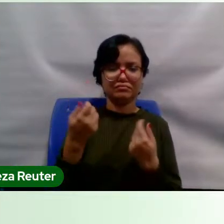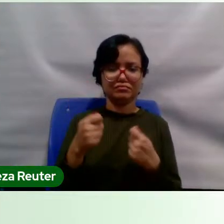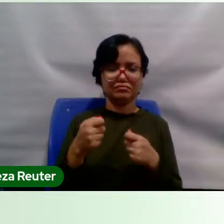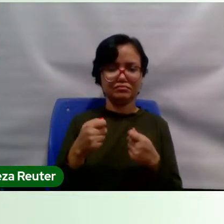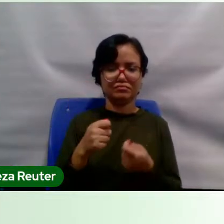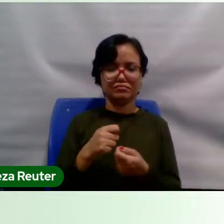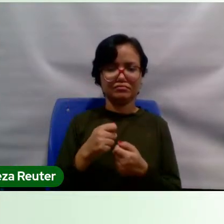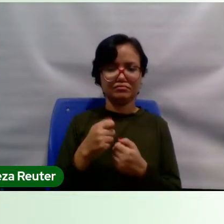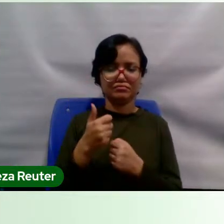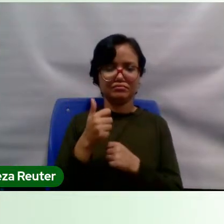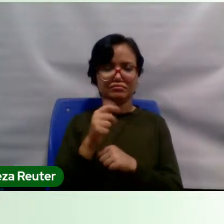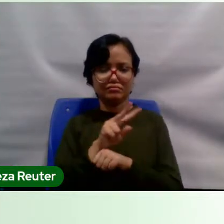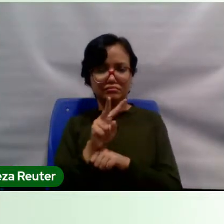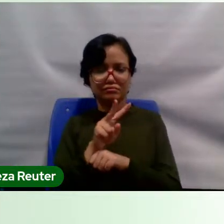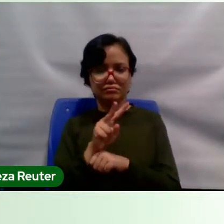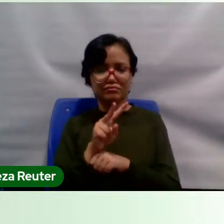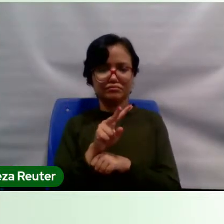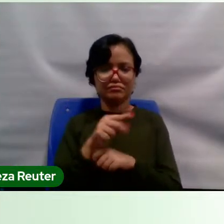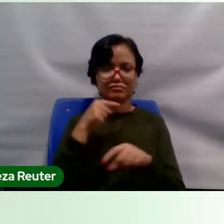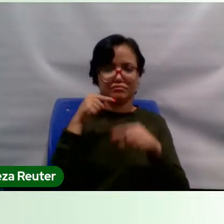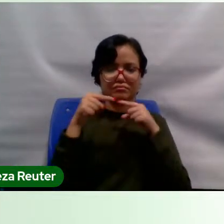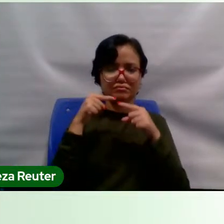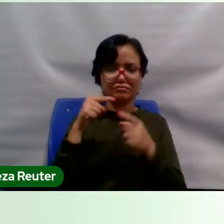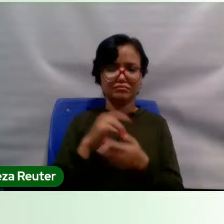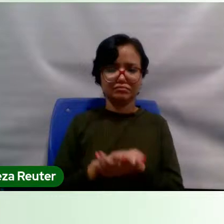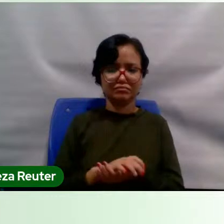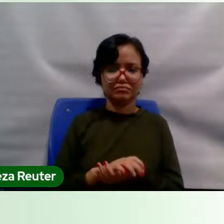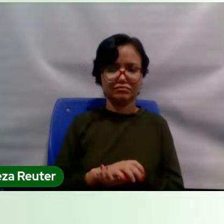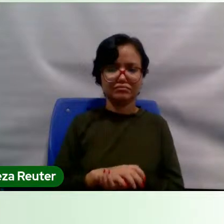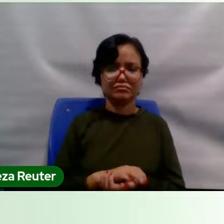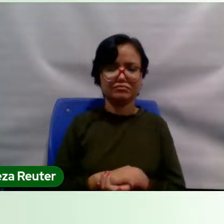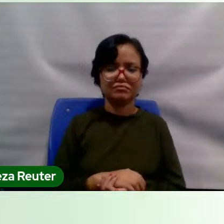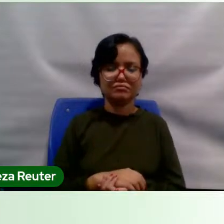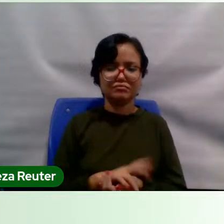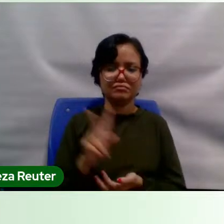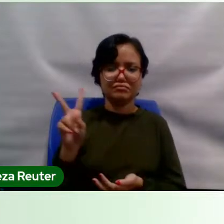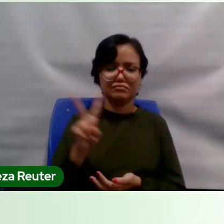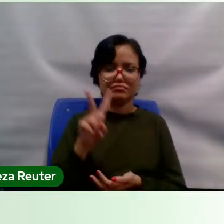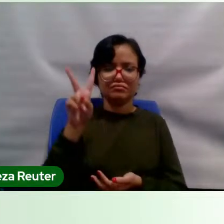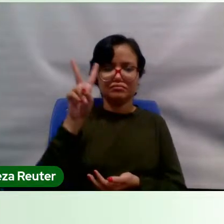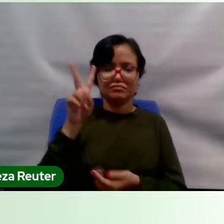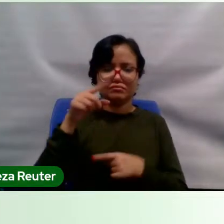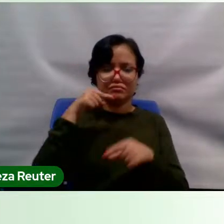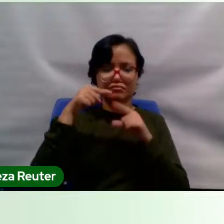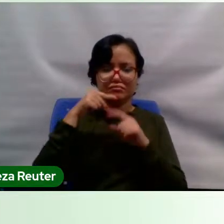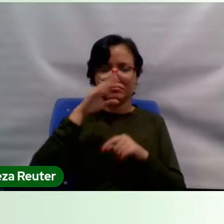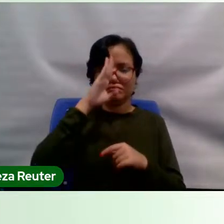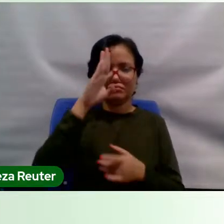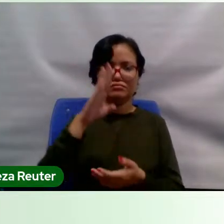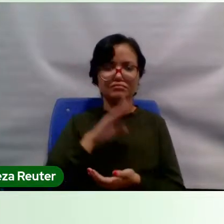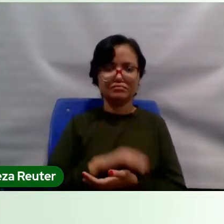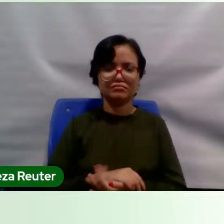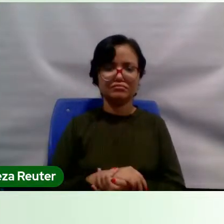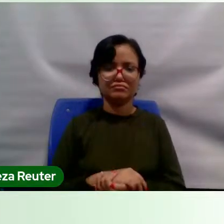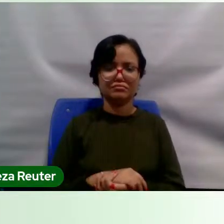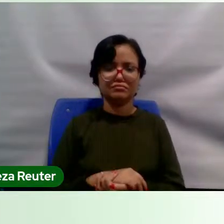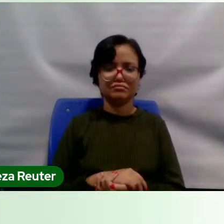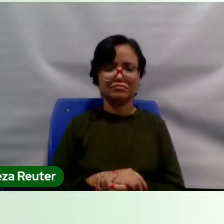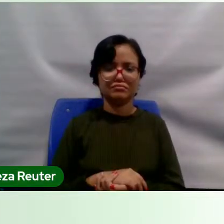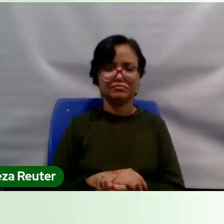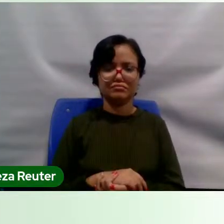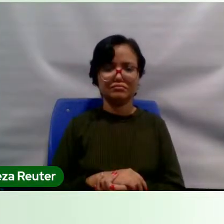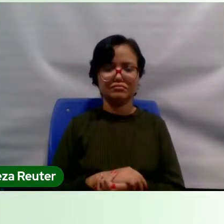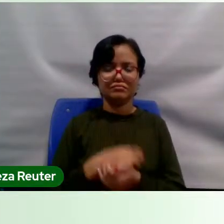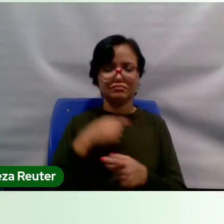acompanhada por uma discussão de valores, por uma discussão de prioridades, por uma discussão de